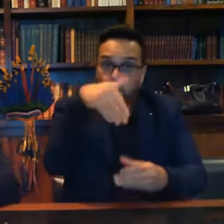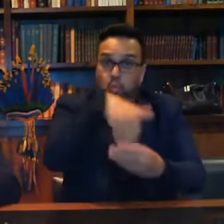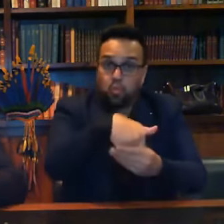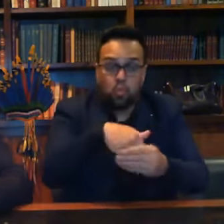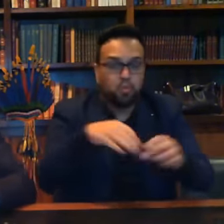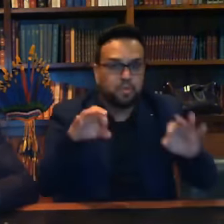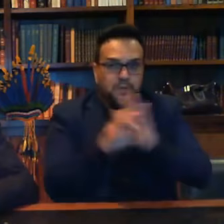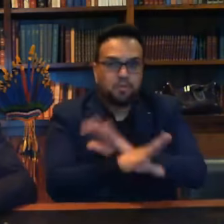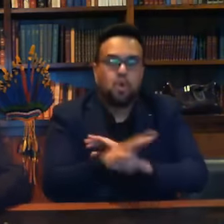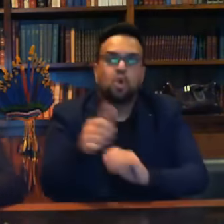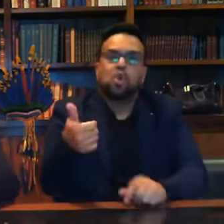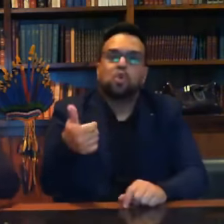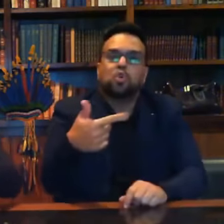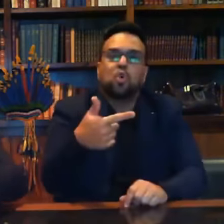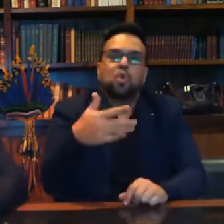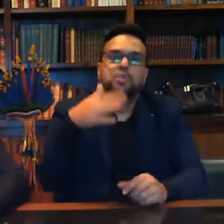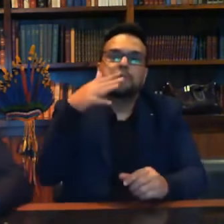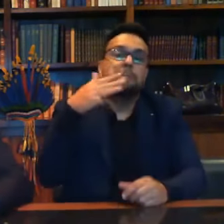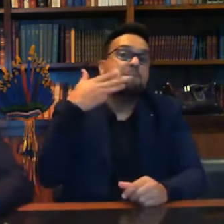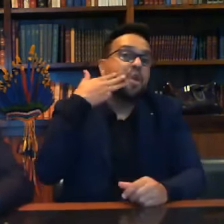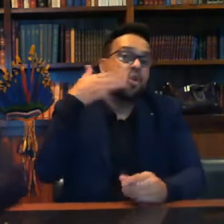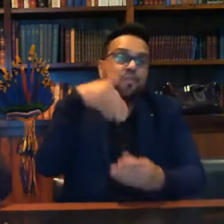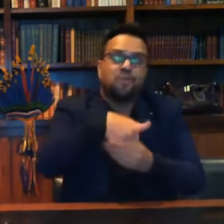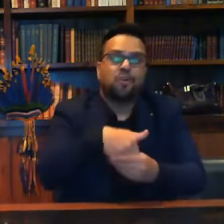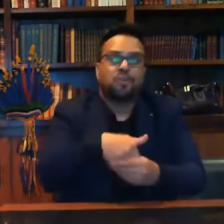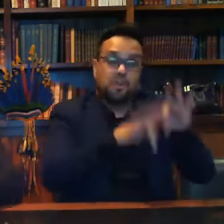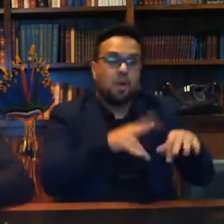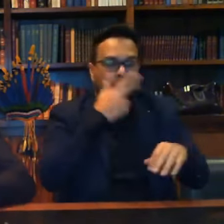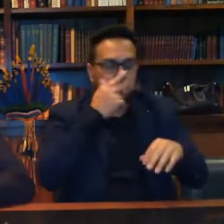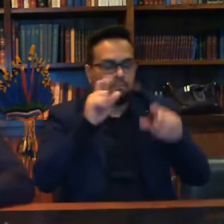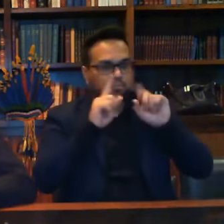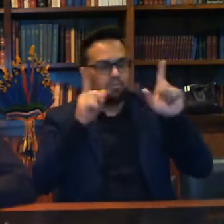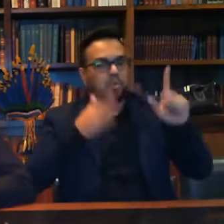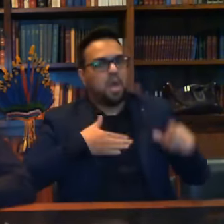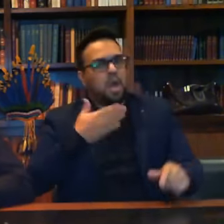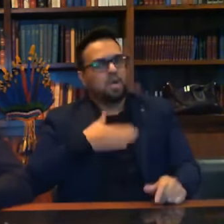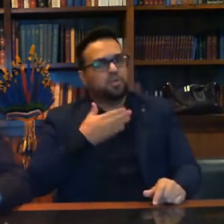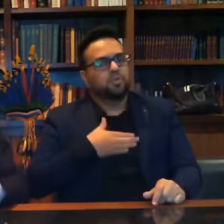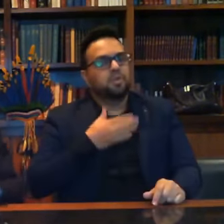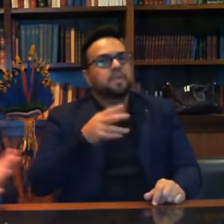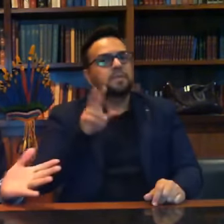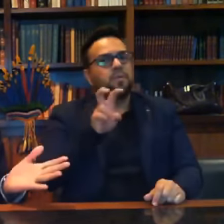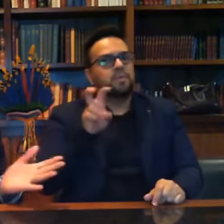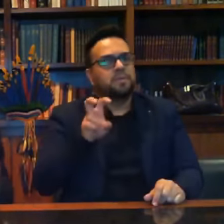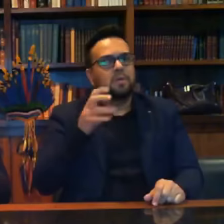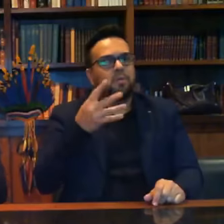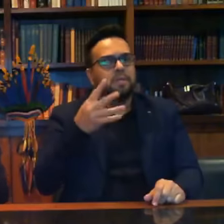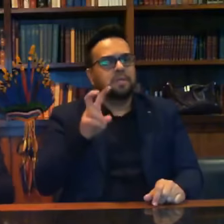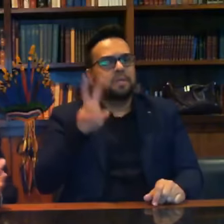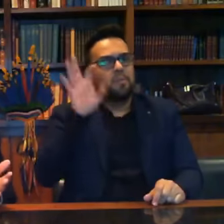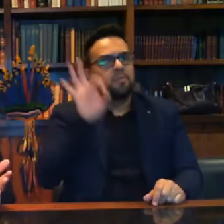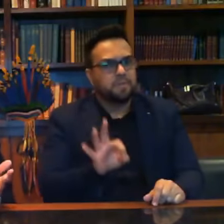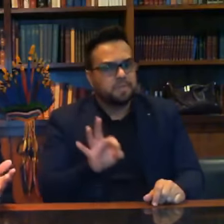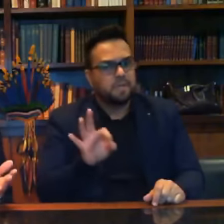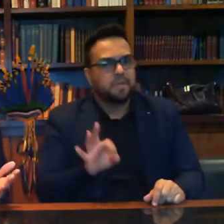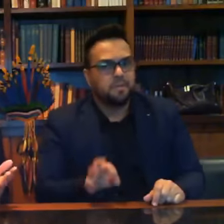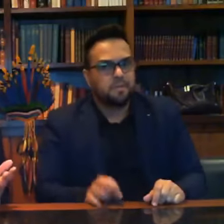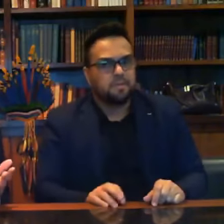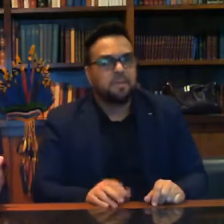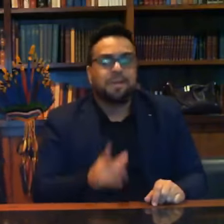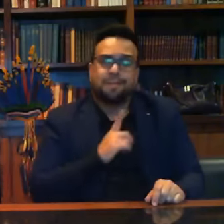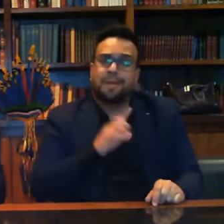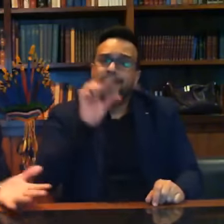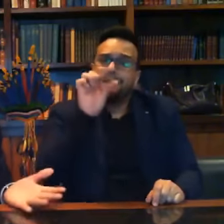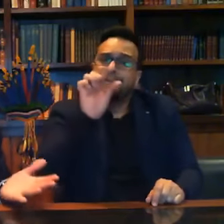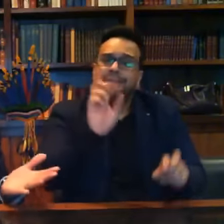e esses 12 milhões de votos não foram suficientes para o outro lado de 5 a 45%. Assusta, mas só essa pequena diferença.